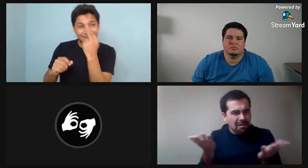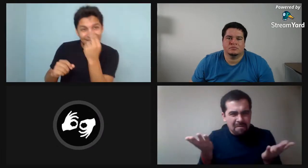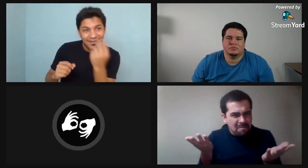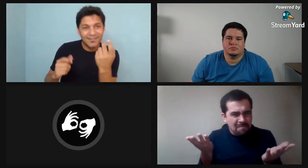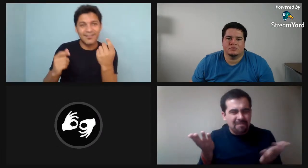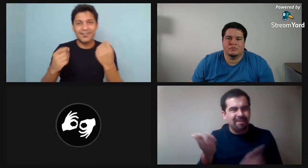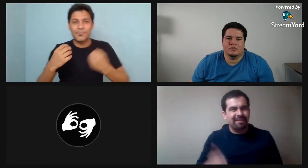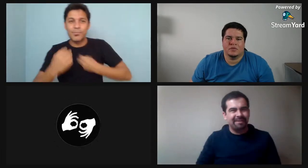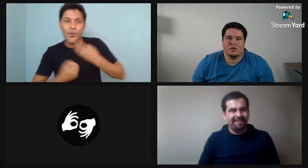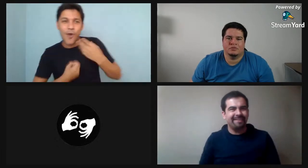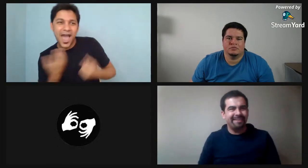escuela?